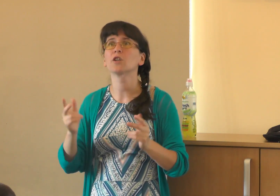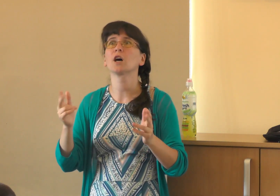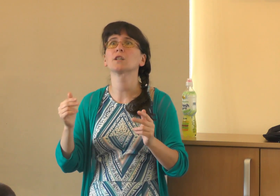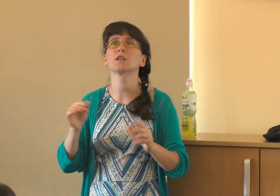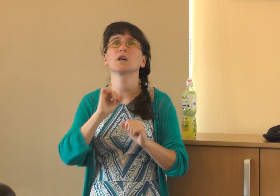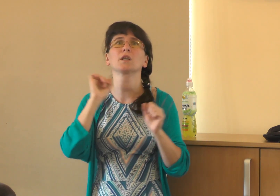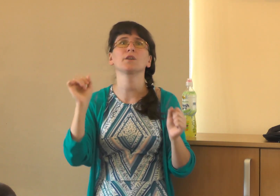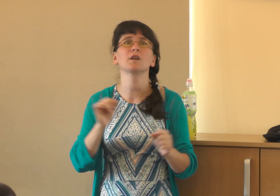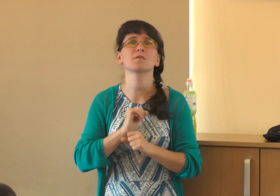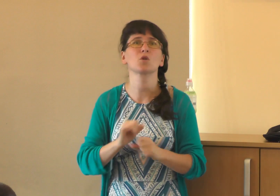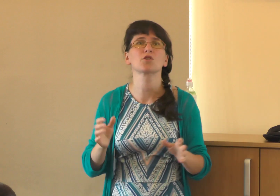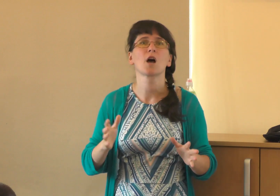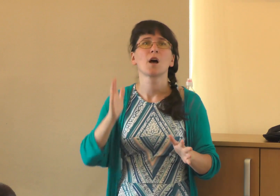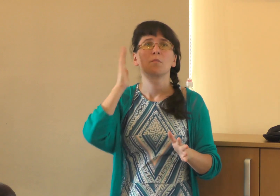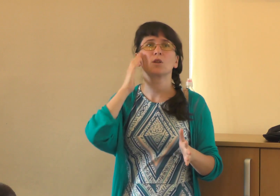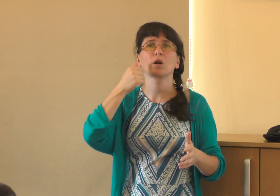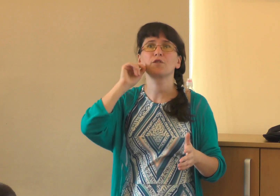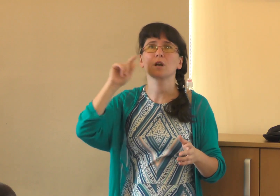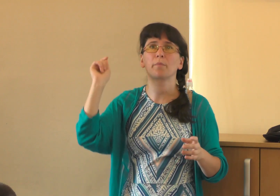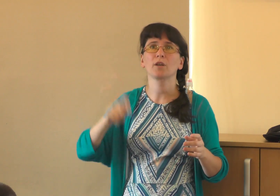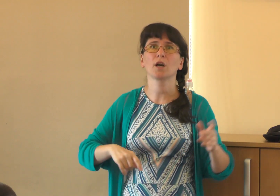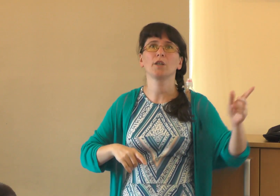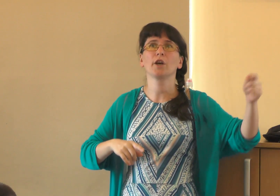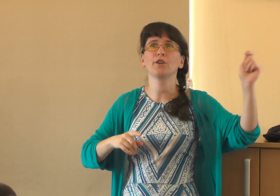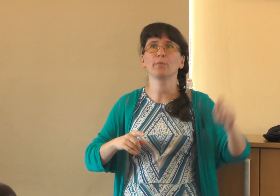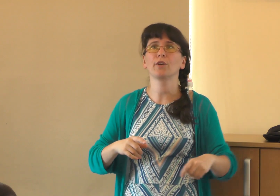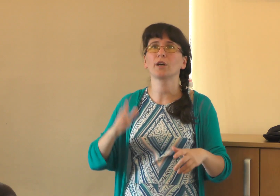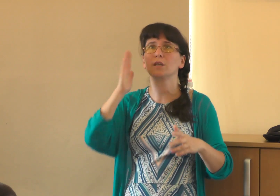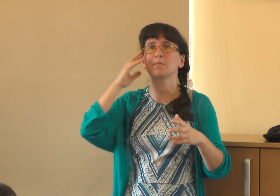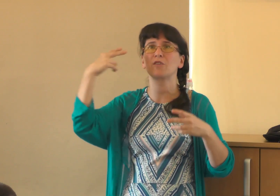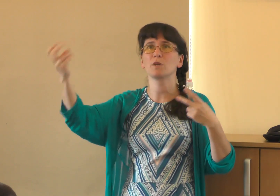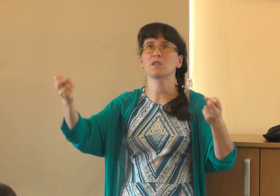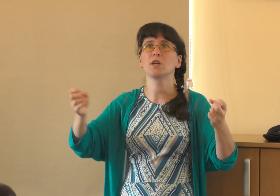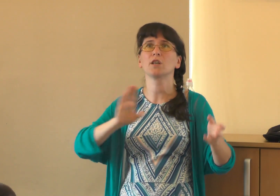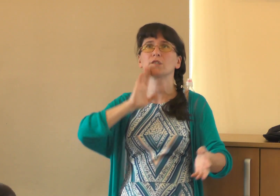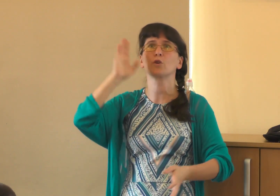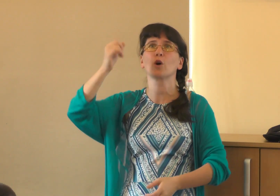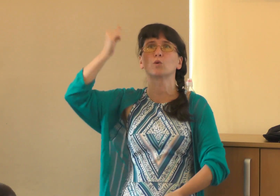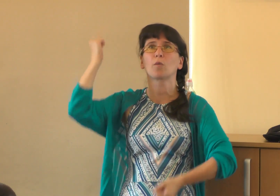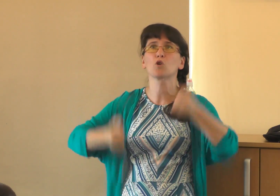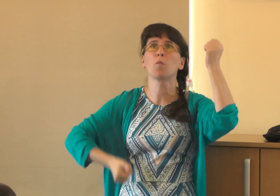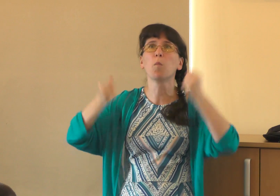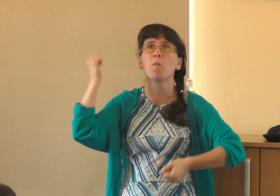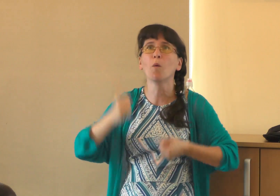говорят, да-да-да, это невозможно, мы только вчера приехали, и они приехали и спать вместе легли, сегодня утром, и